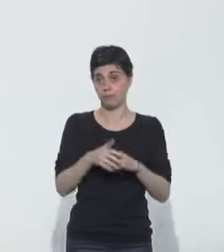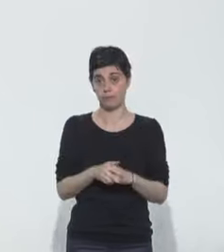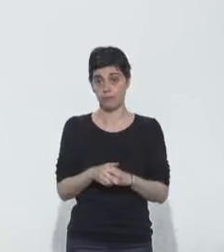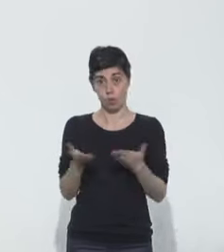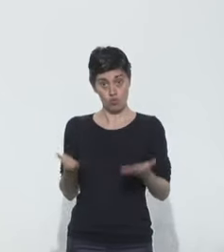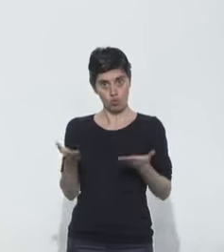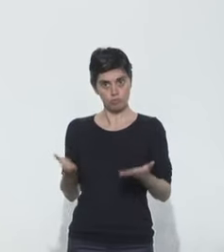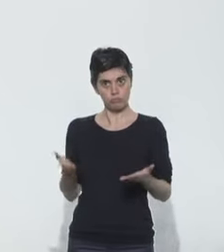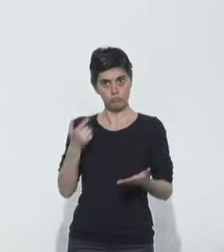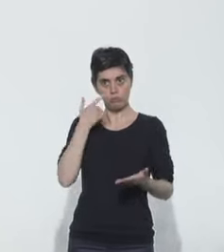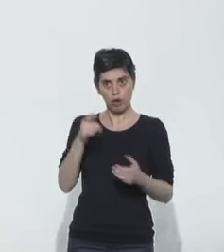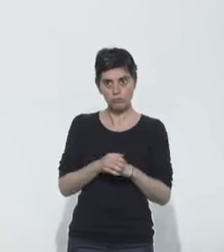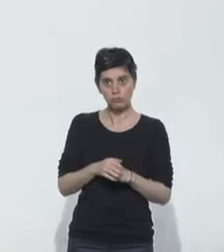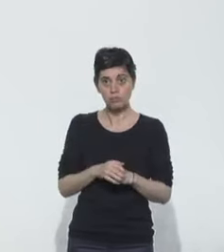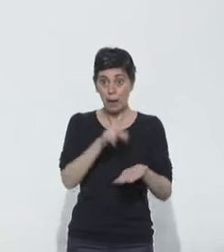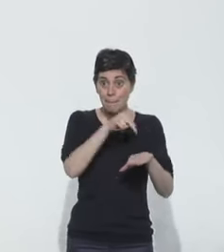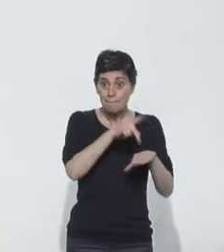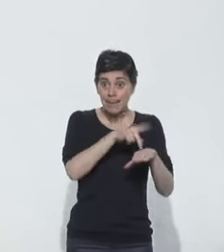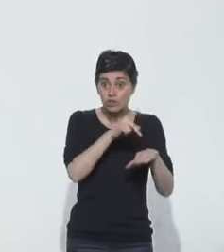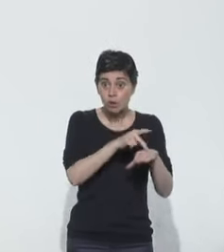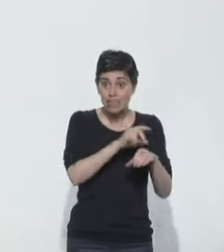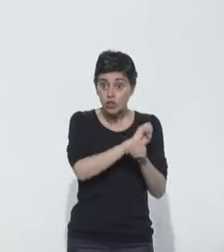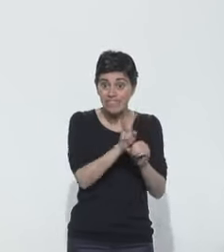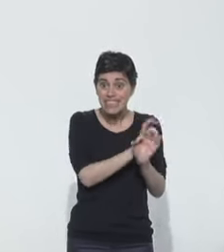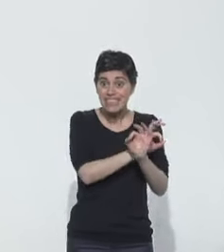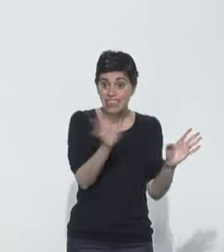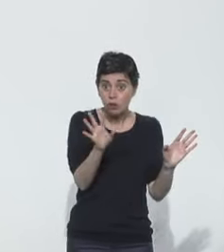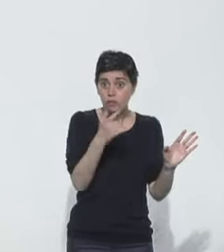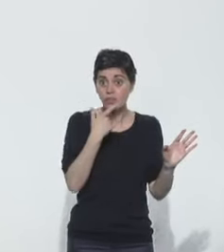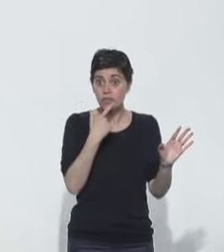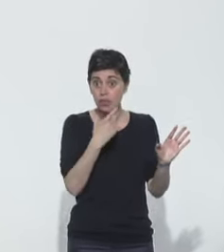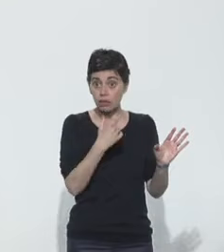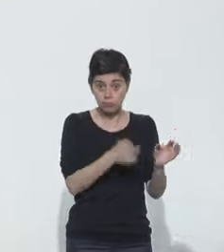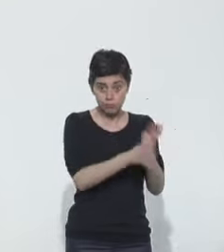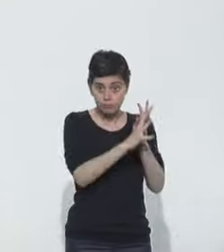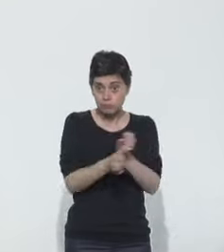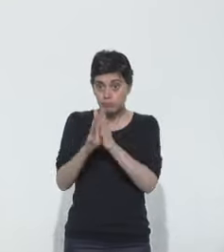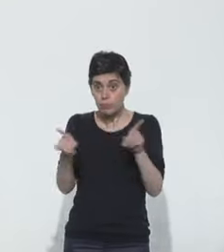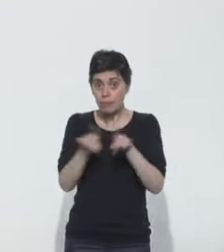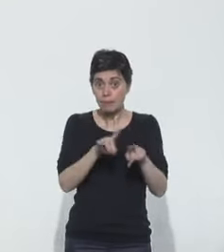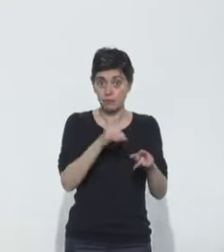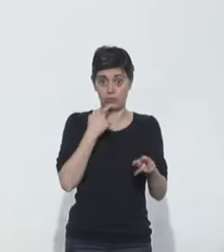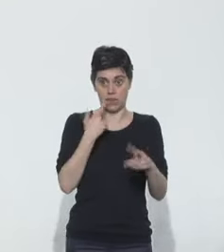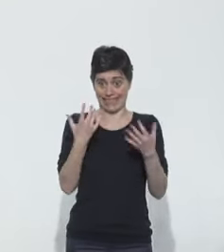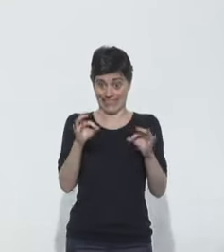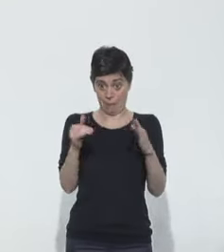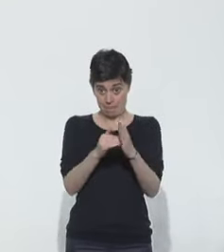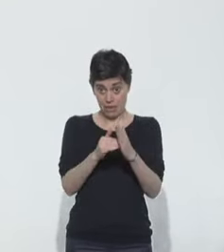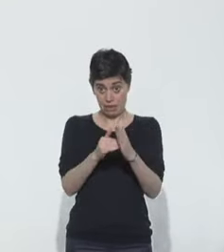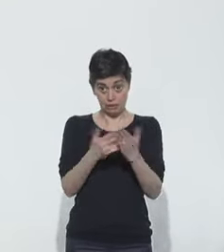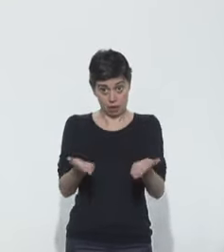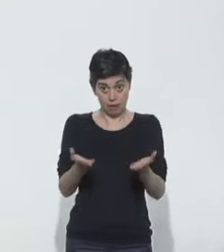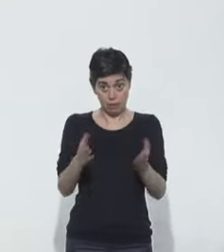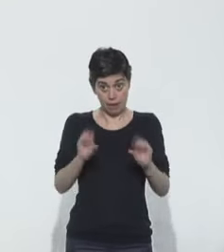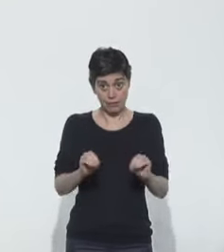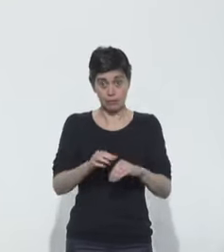s'il y a autant de patients non Covid-19 en réanimation avant la crise, on doit frôler les 10 000 au total et dont la saturation, non ? Non, nous ne frôlons pas